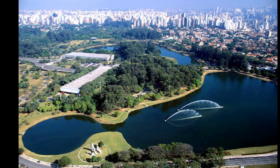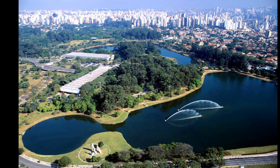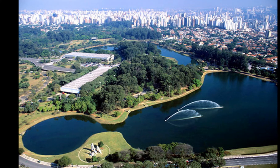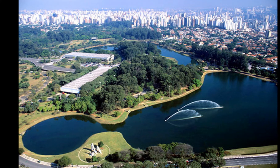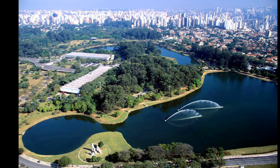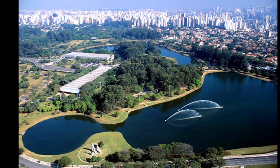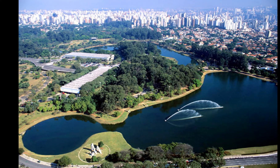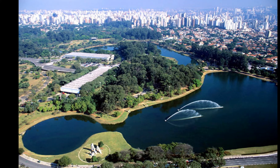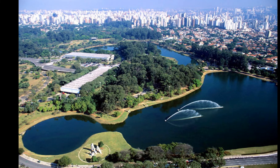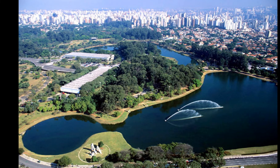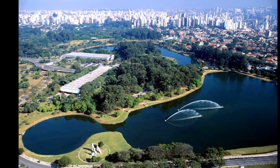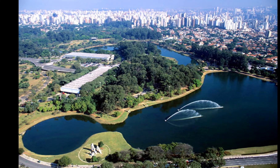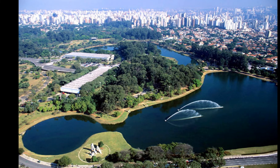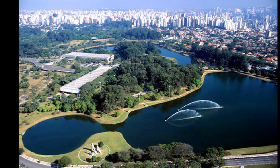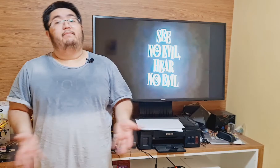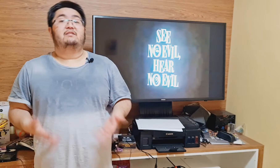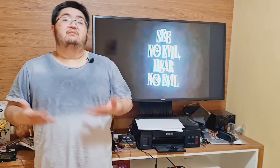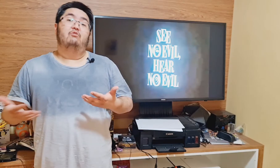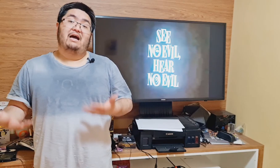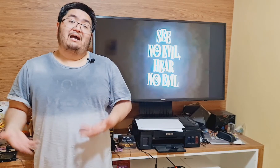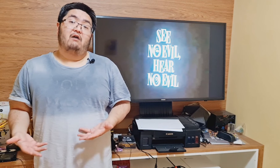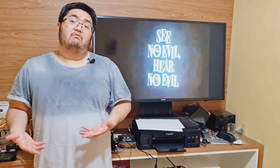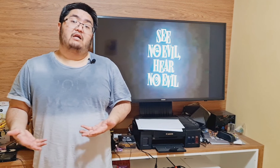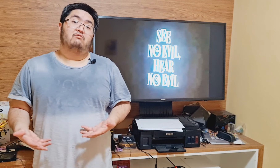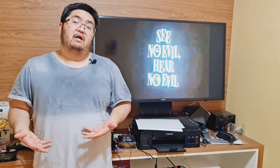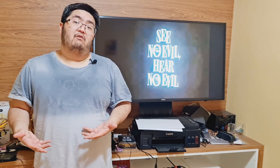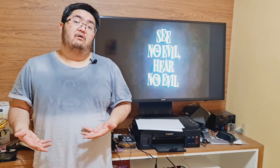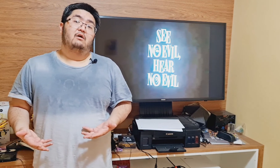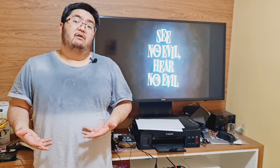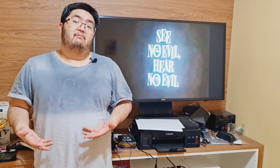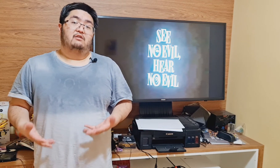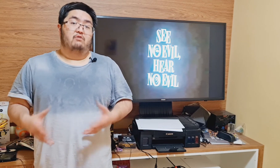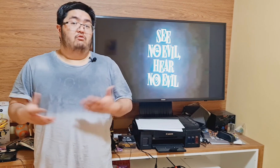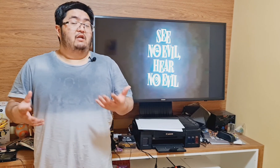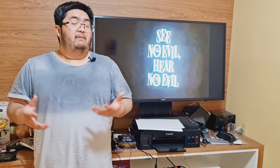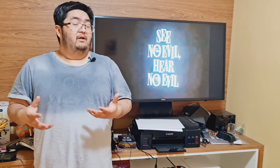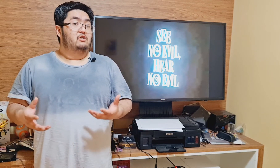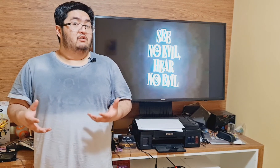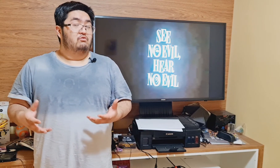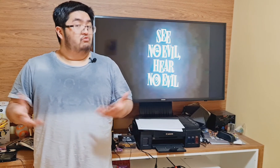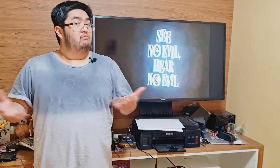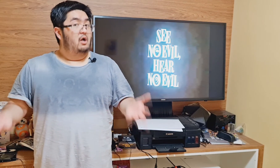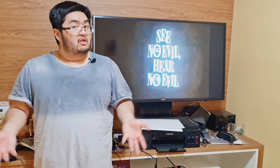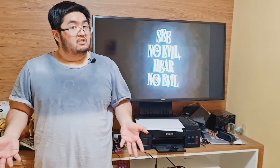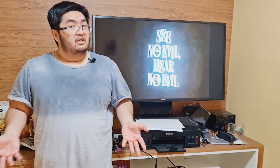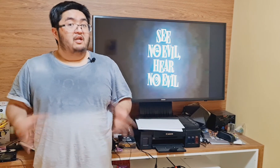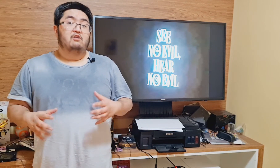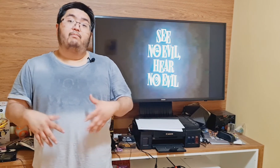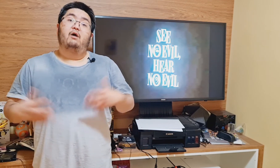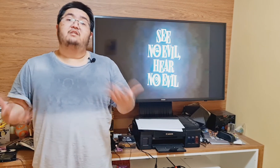mas como foi todo montado para simular algo natural, mas foi montado a partir de ações humanas, ele não pode